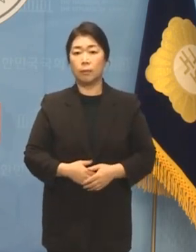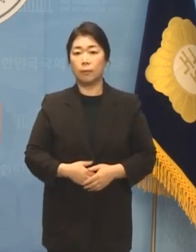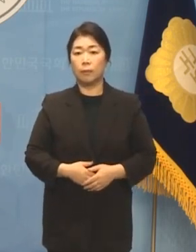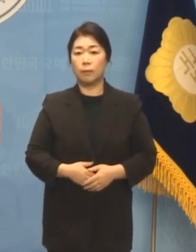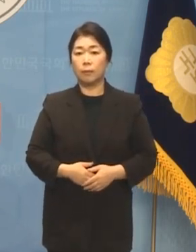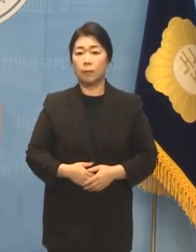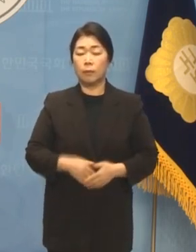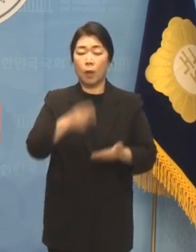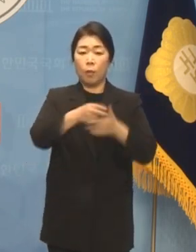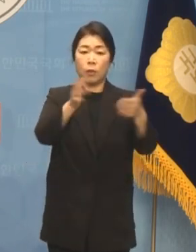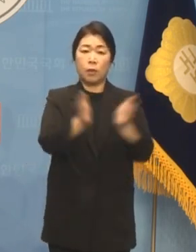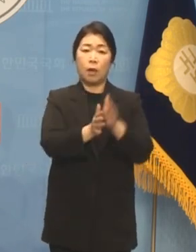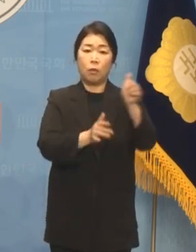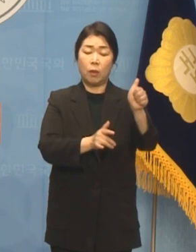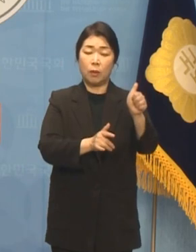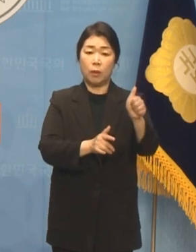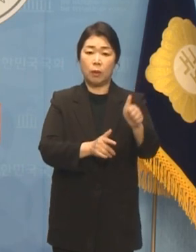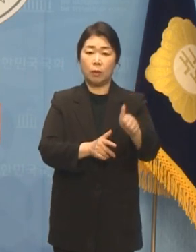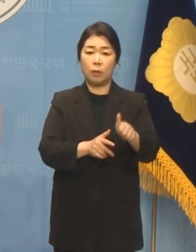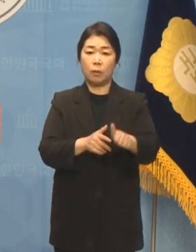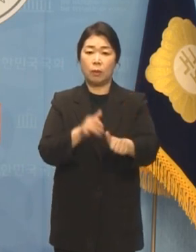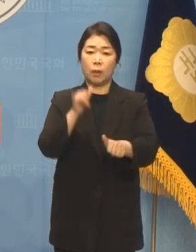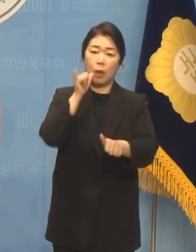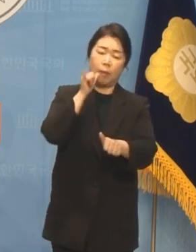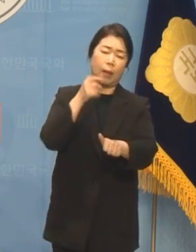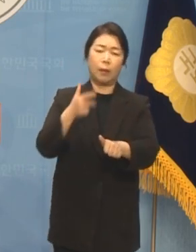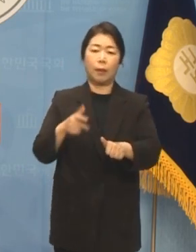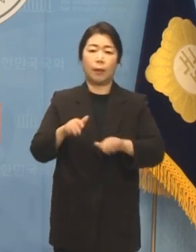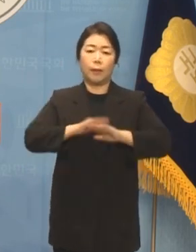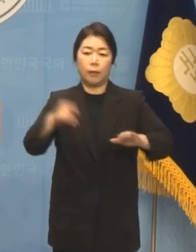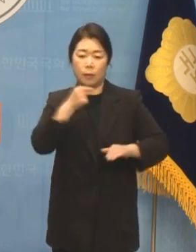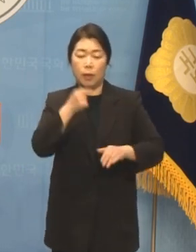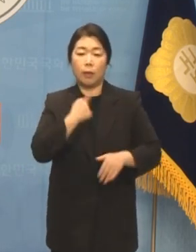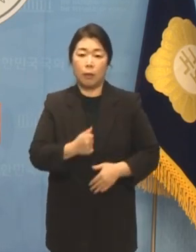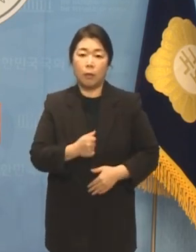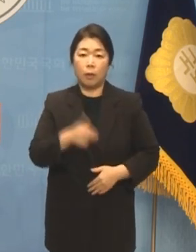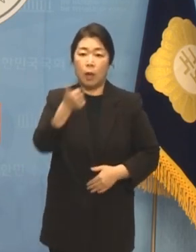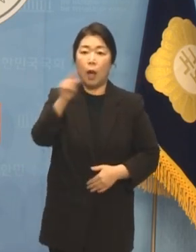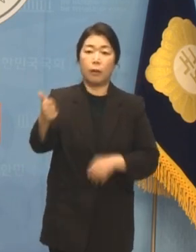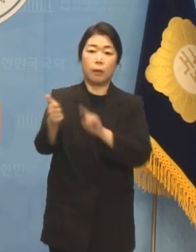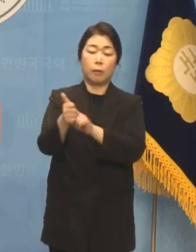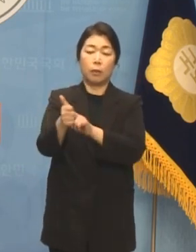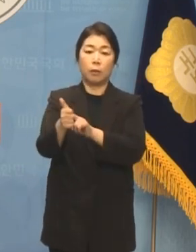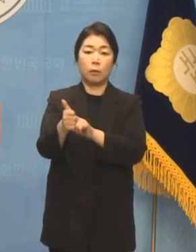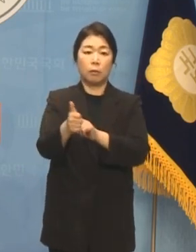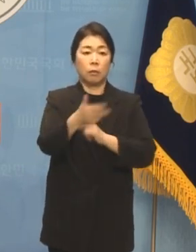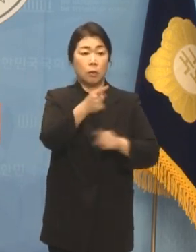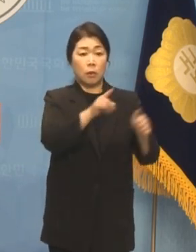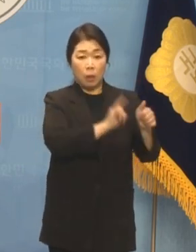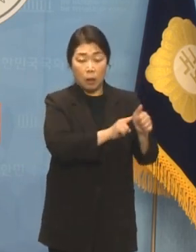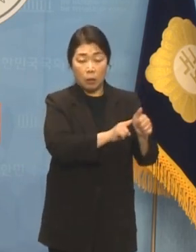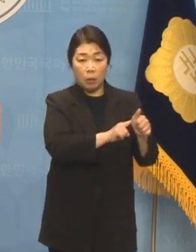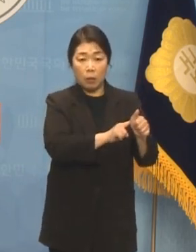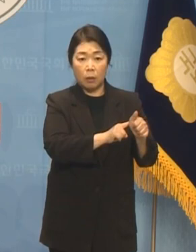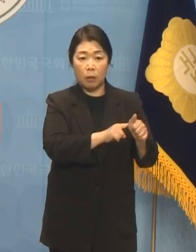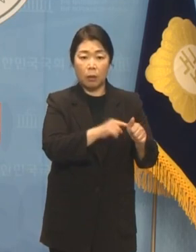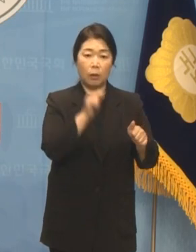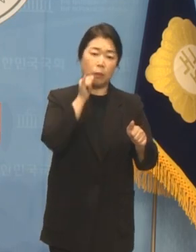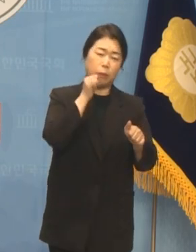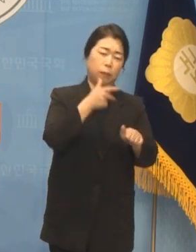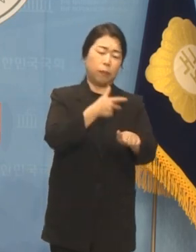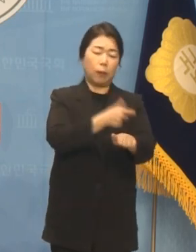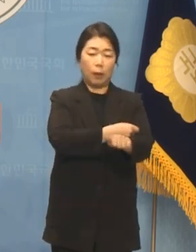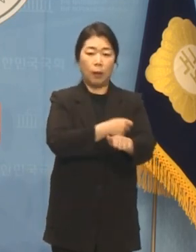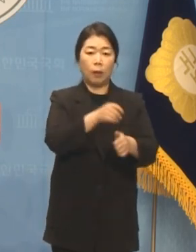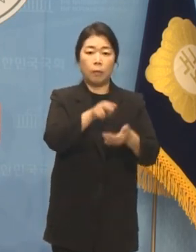법무부 장관으로 마약에 엄정 대처했던 한동훈 위원장은 장해찬 후보의 마약 가게 예찬을 왜 두고만